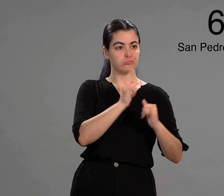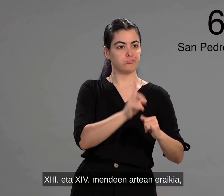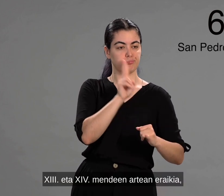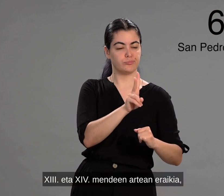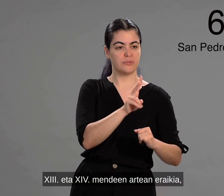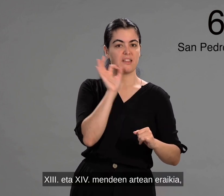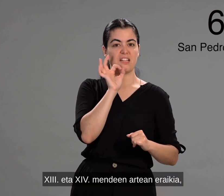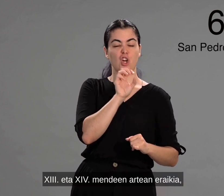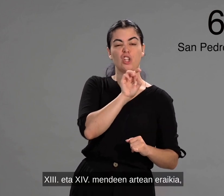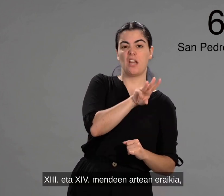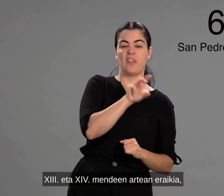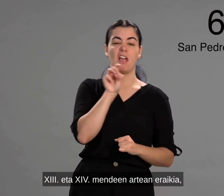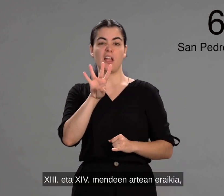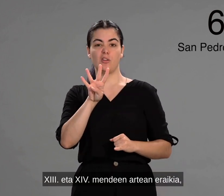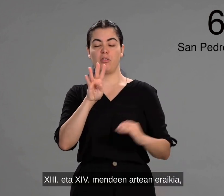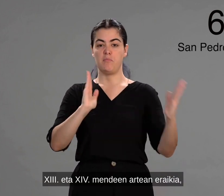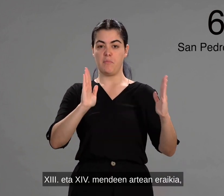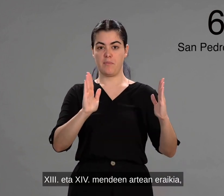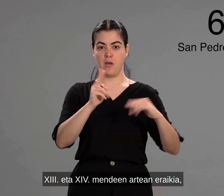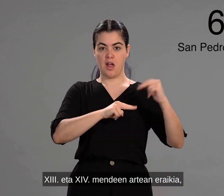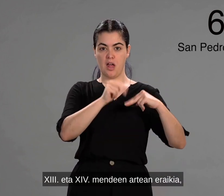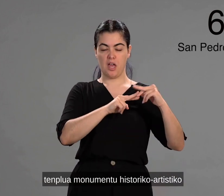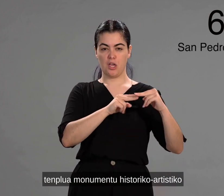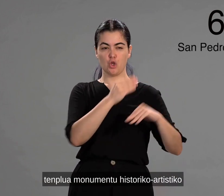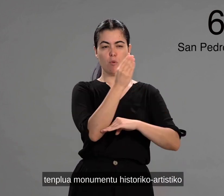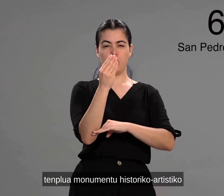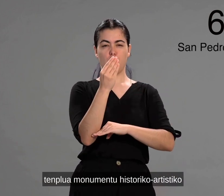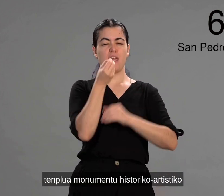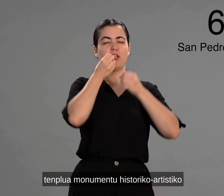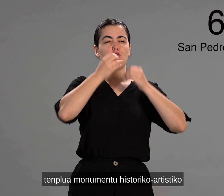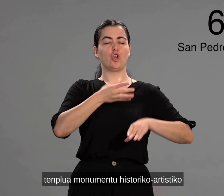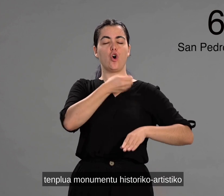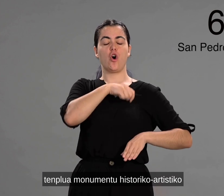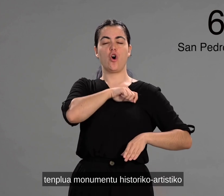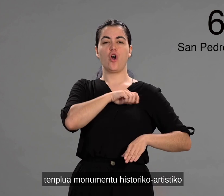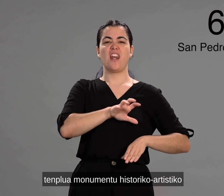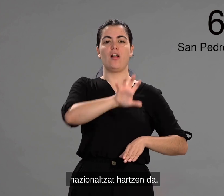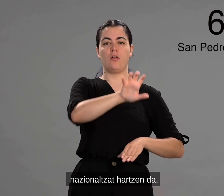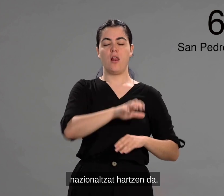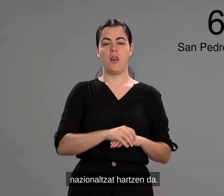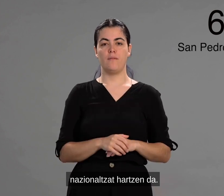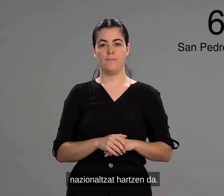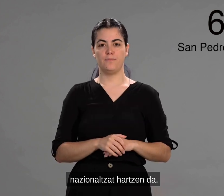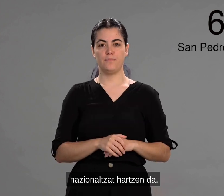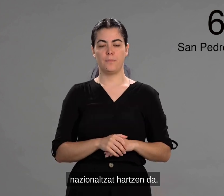Hamairugarren eta amalaugarren mendein artean eraikia, templua monumentu historiko-artistiko nazionaltzat hartzen da.